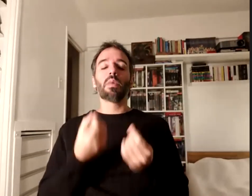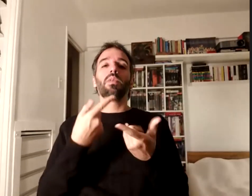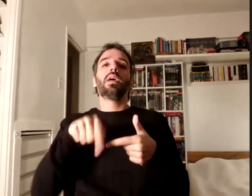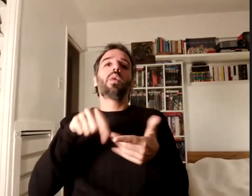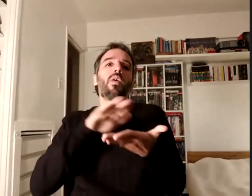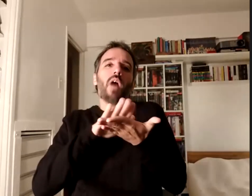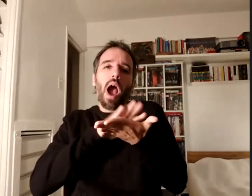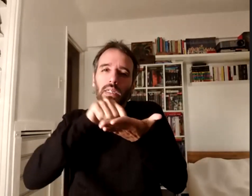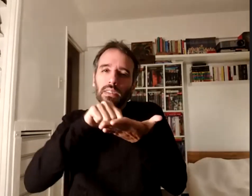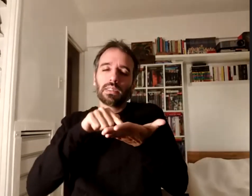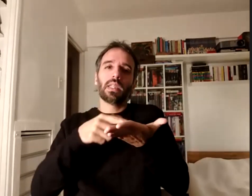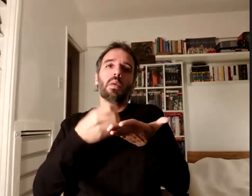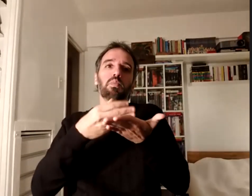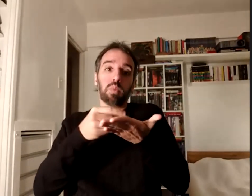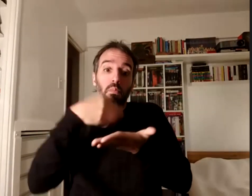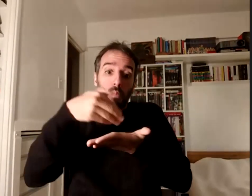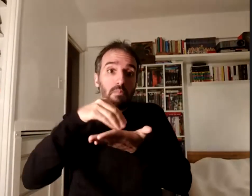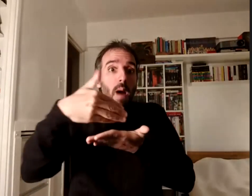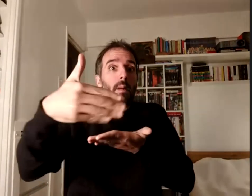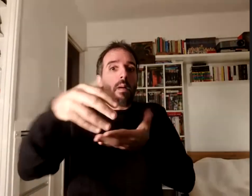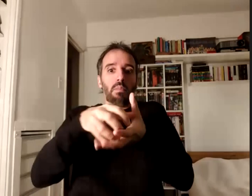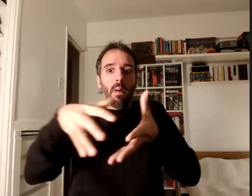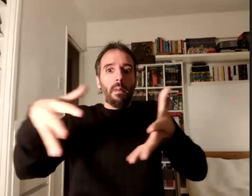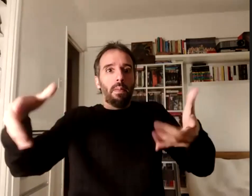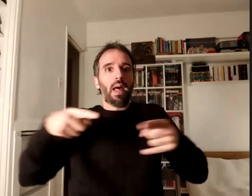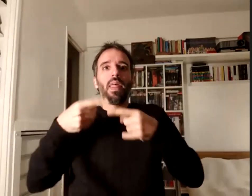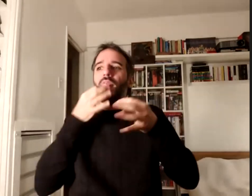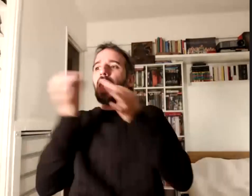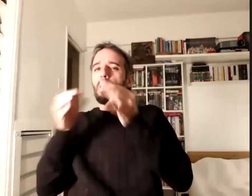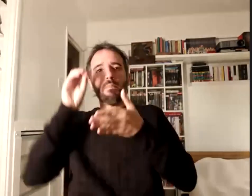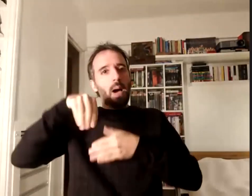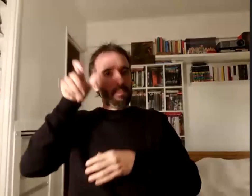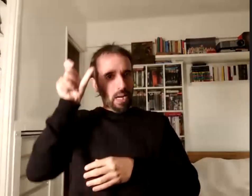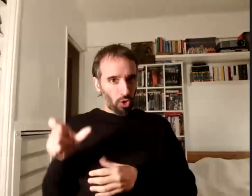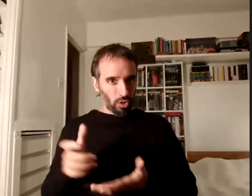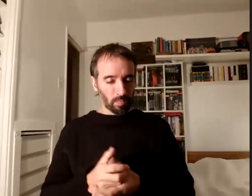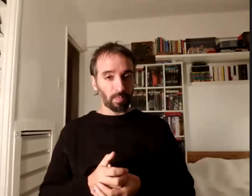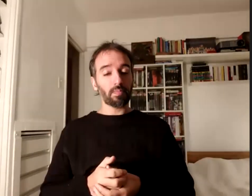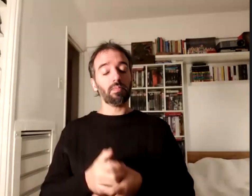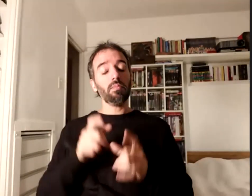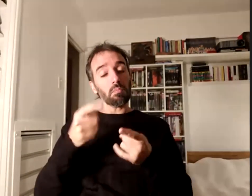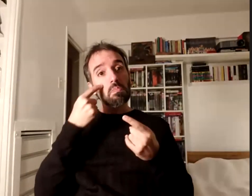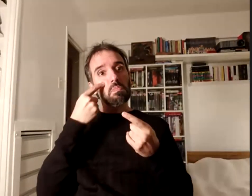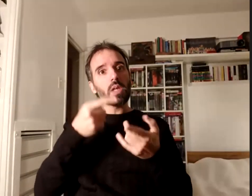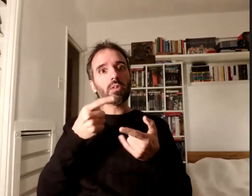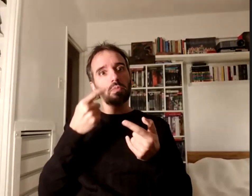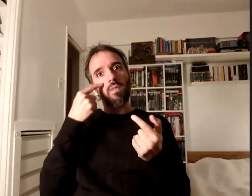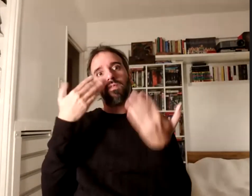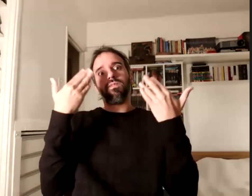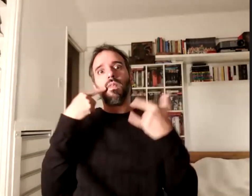se puede seguir produciendo y dialogando con más personas, ¿no? Entonces, bueno, en este sentido celebro que exista este libro, ¿no?